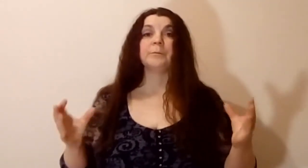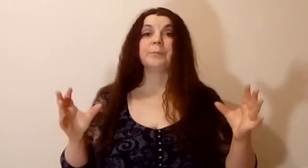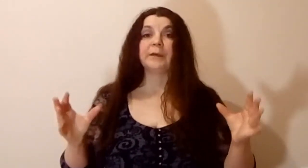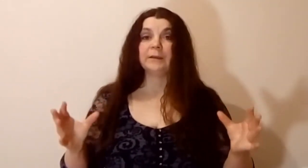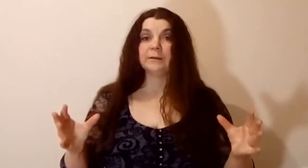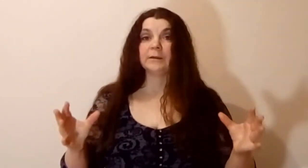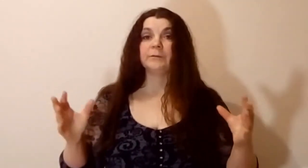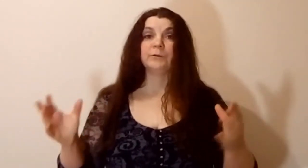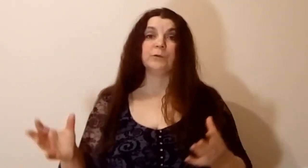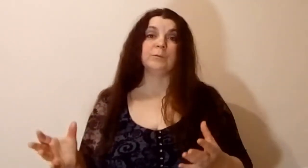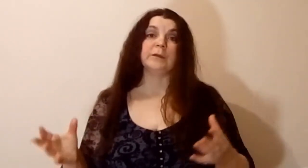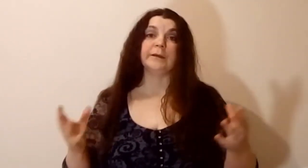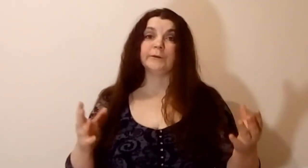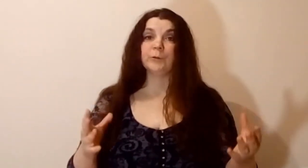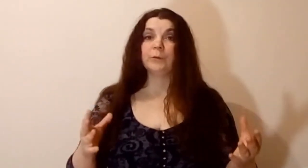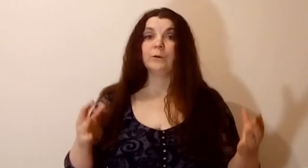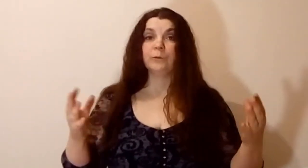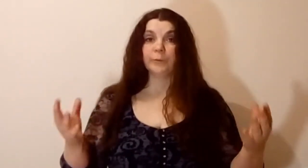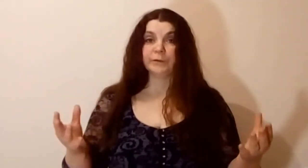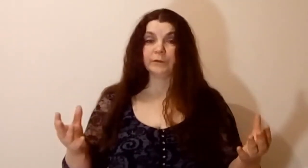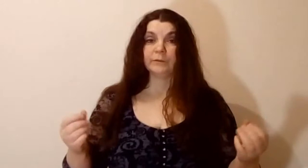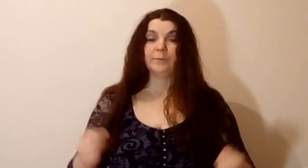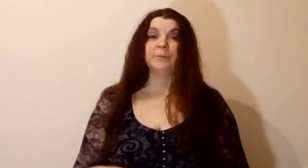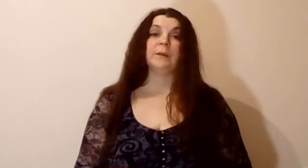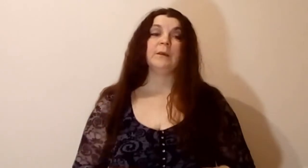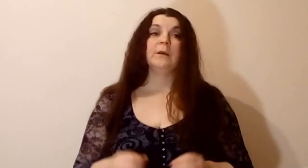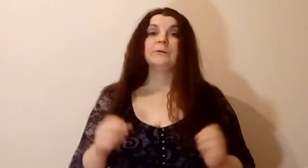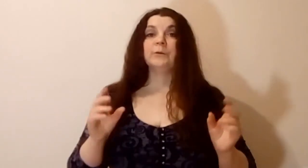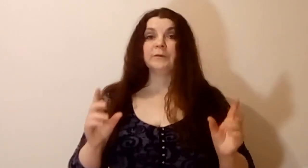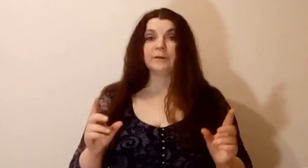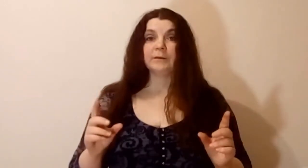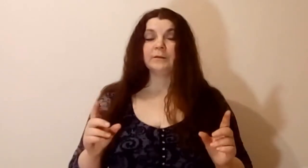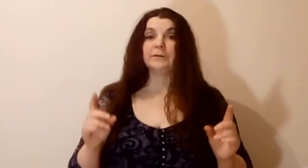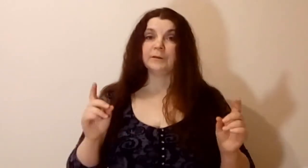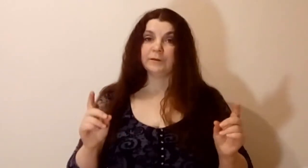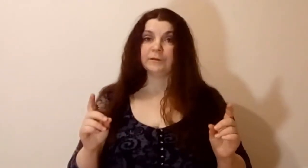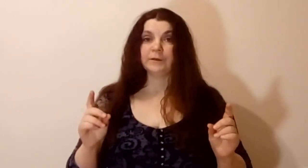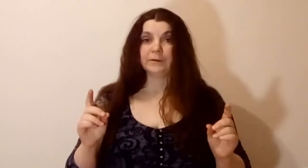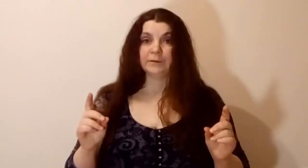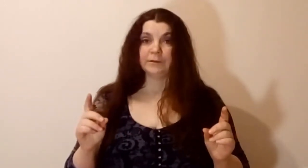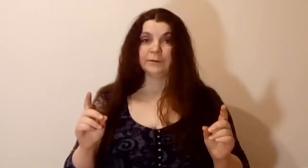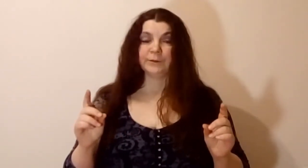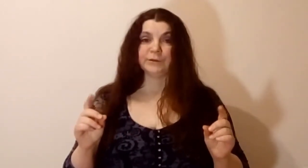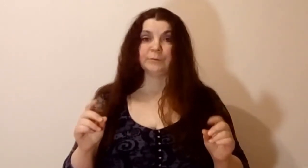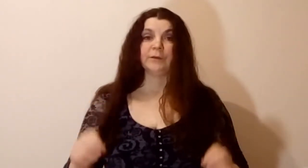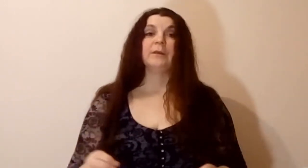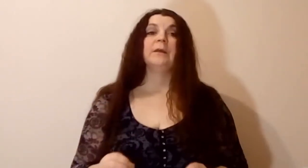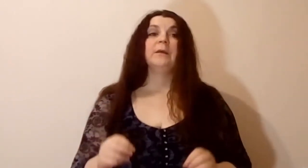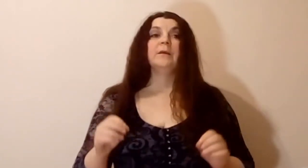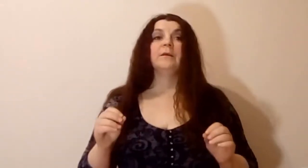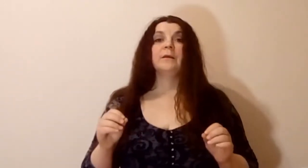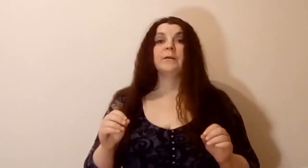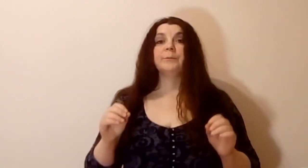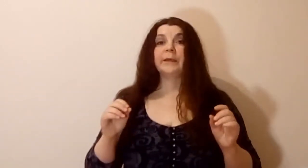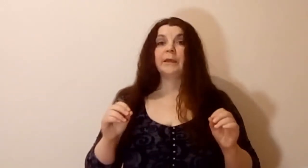принято в том или ином обществе. Но обязательно телесные контакты должны быть. И при